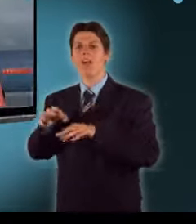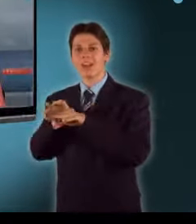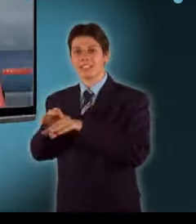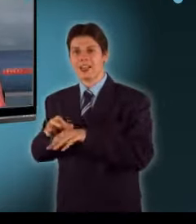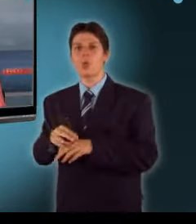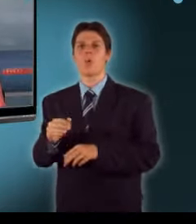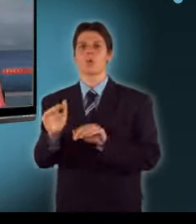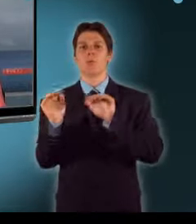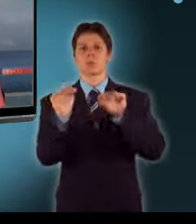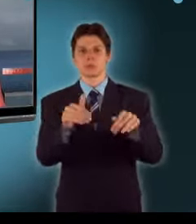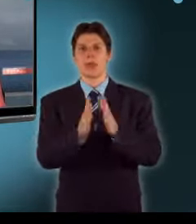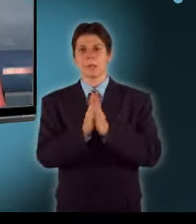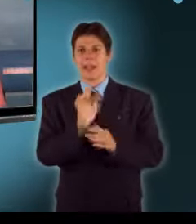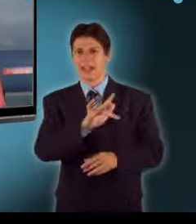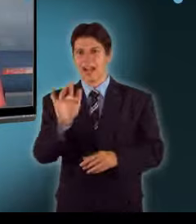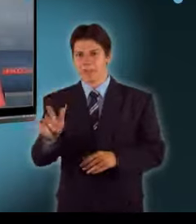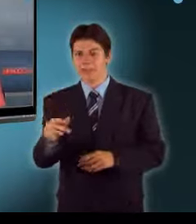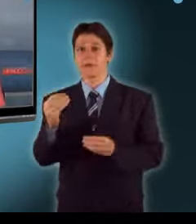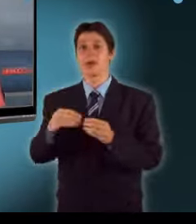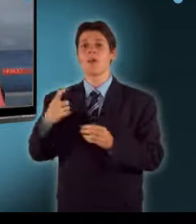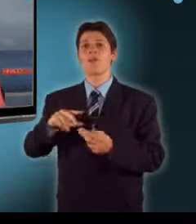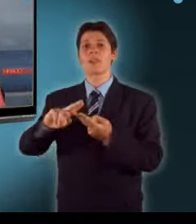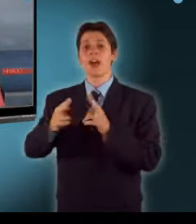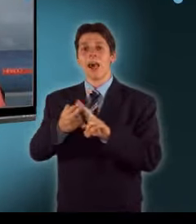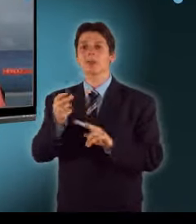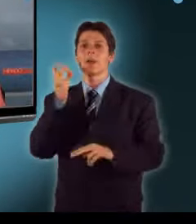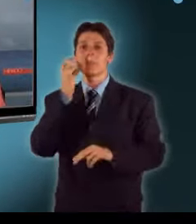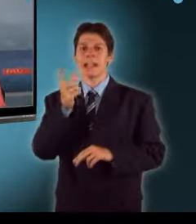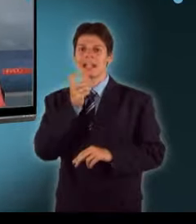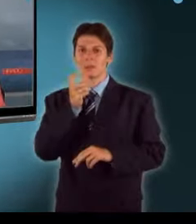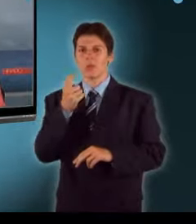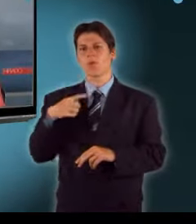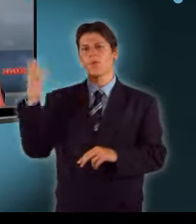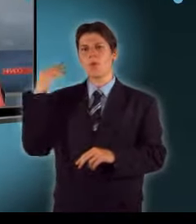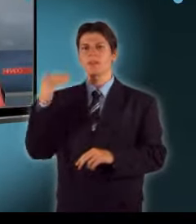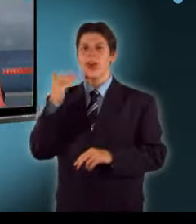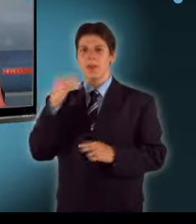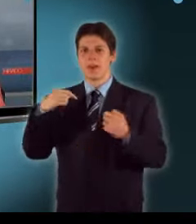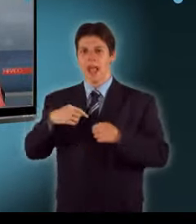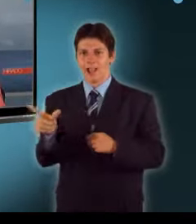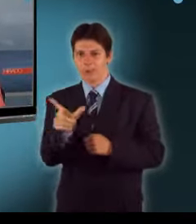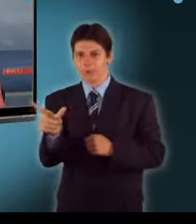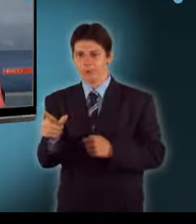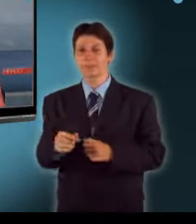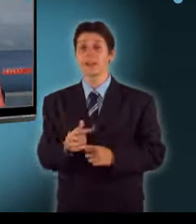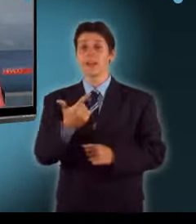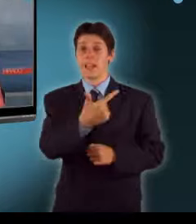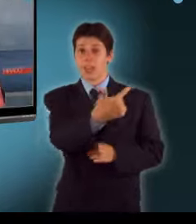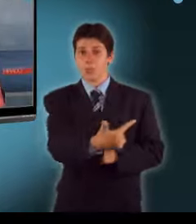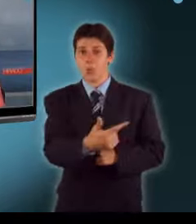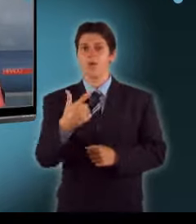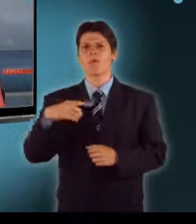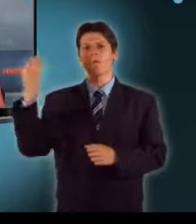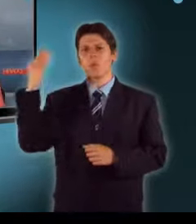volt amerikai elnökkel. Az újságírókat korábban 12 év kényszermunkára ítélték, egyebek mellett illegális